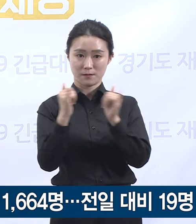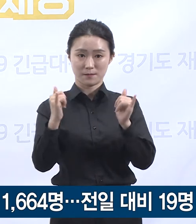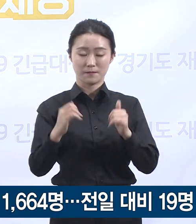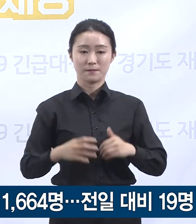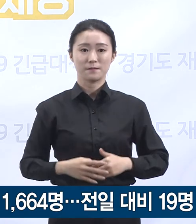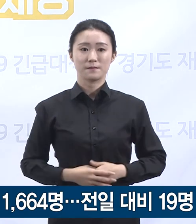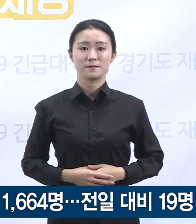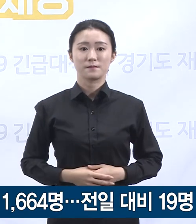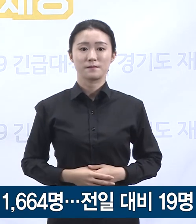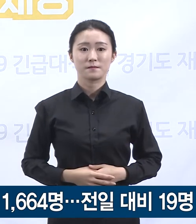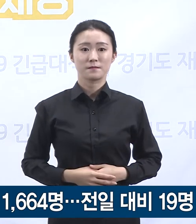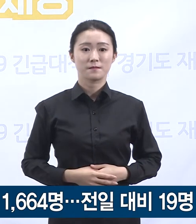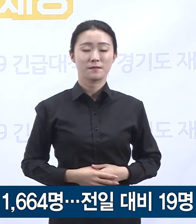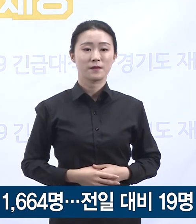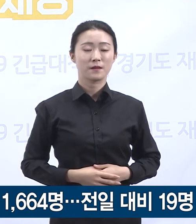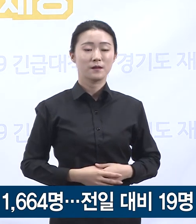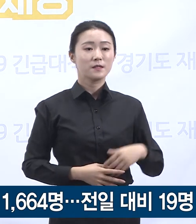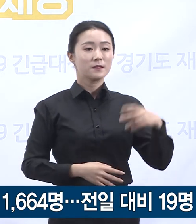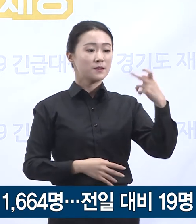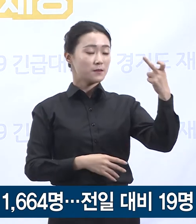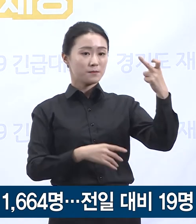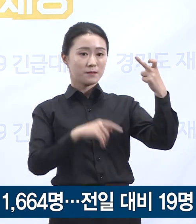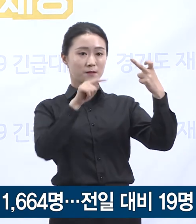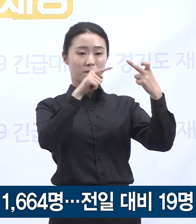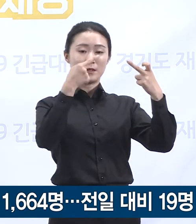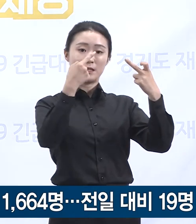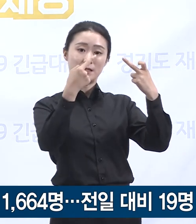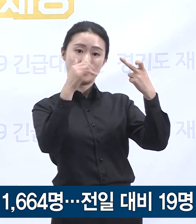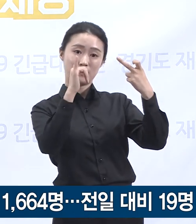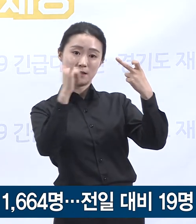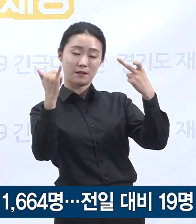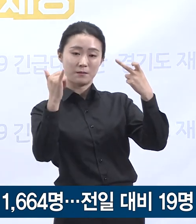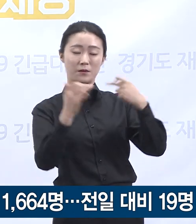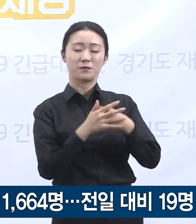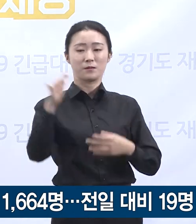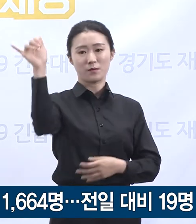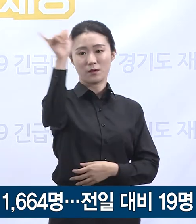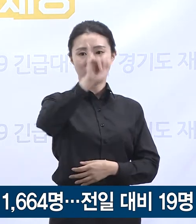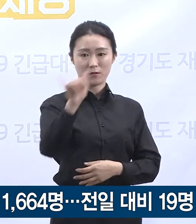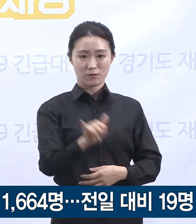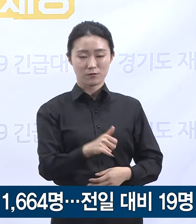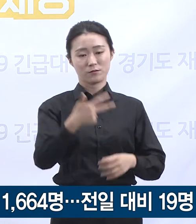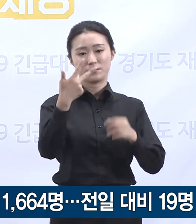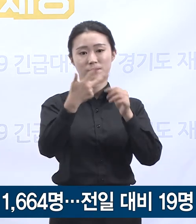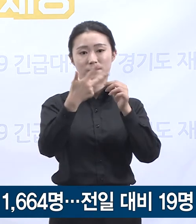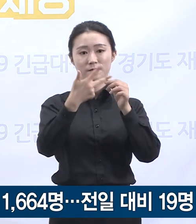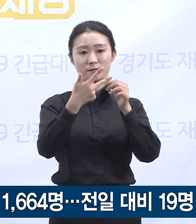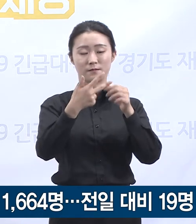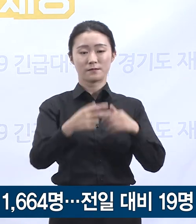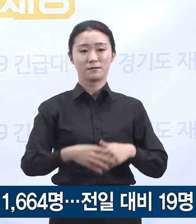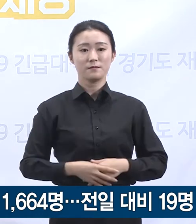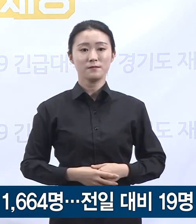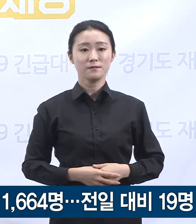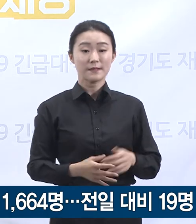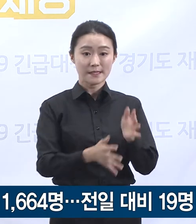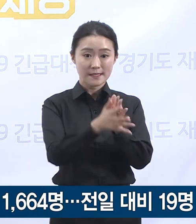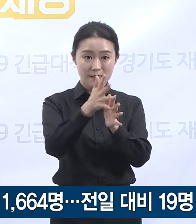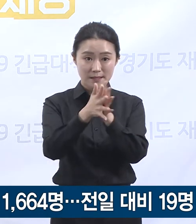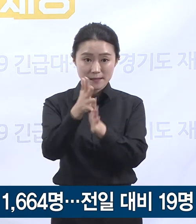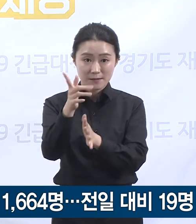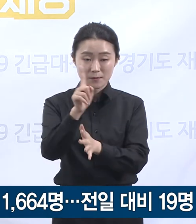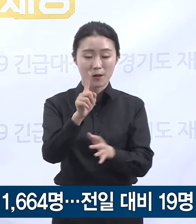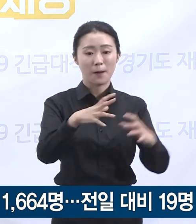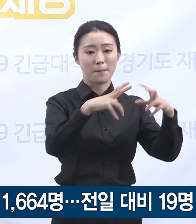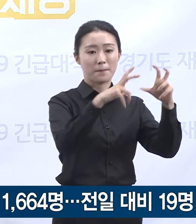발생 수는 12.1명으로 전국 17개 시 도중 7번째입니다. 시군별로는 성남시